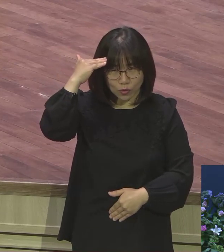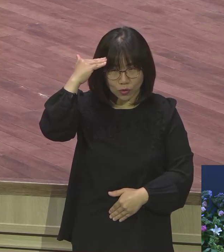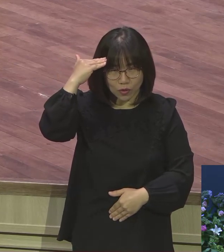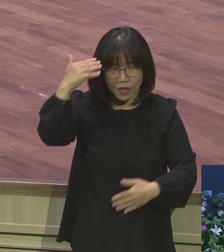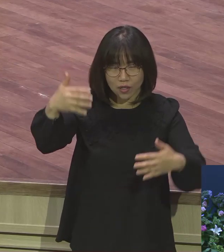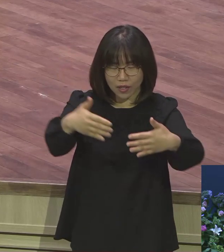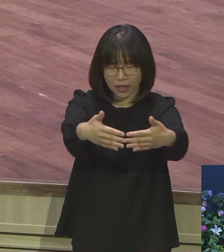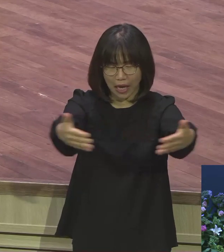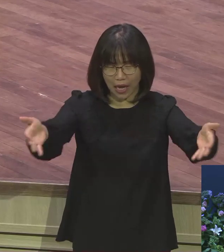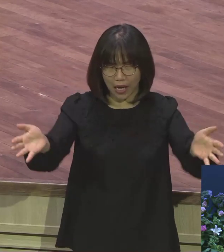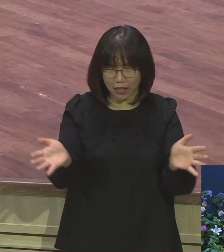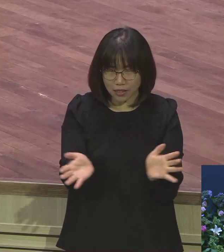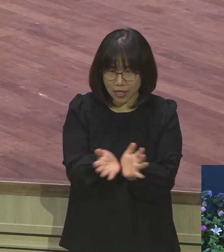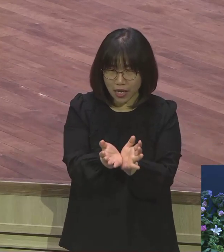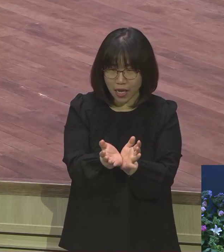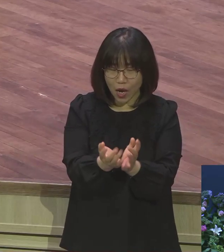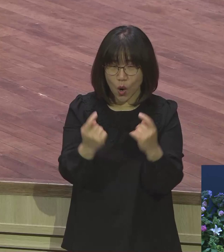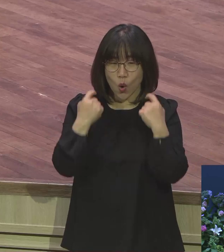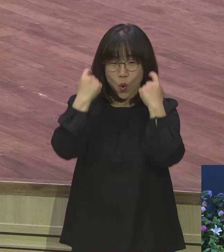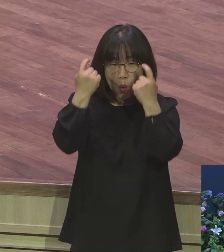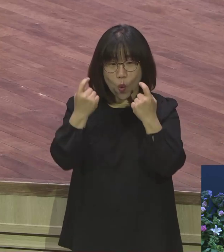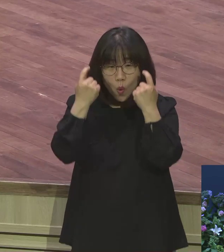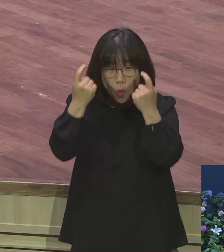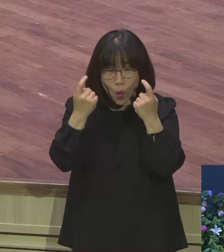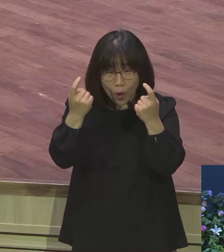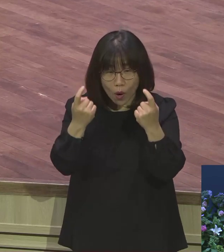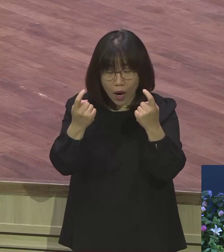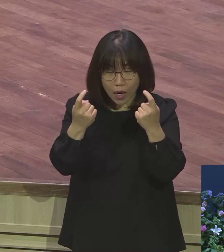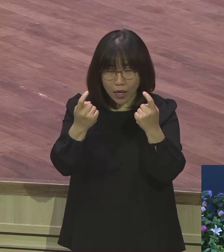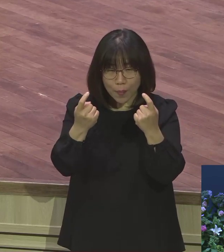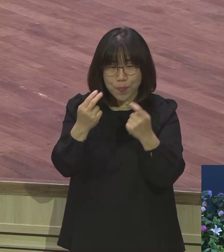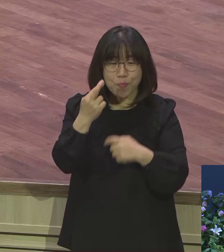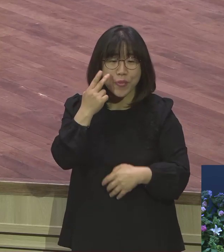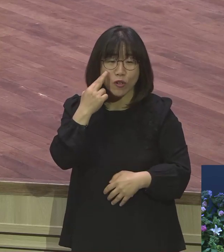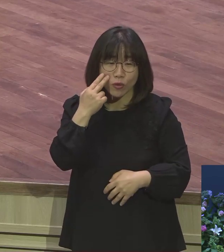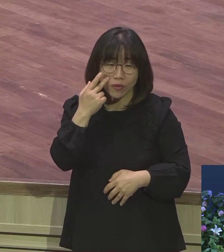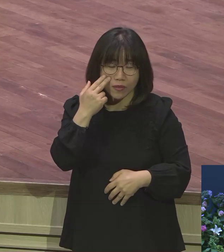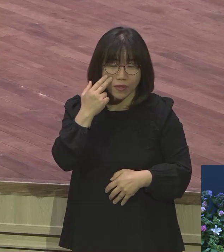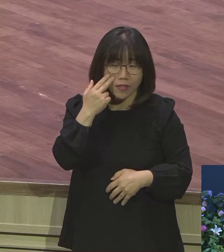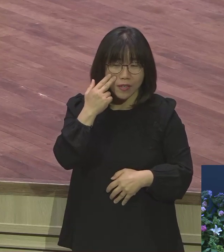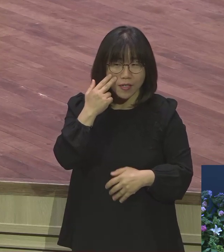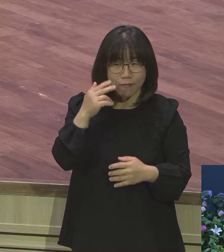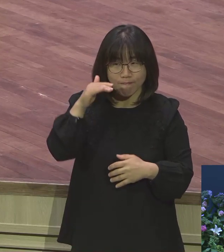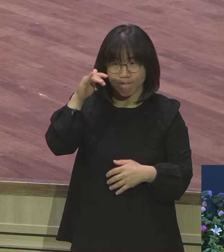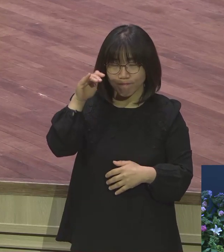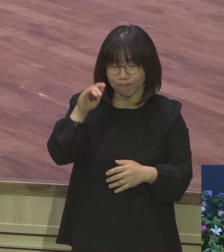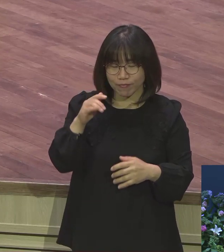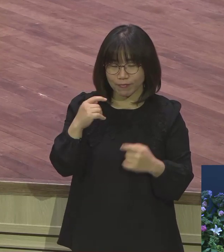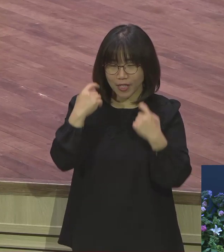미국에 그렇게 여행을 하다 보면 레스토랑에 그렇게 가게 돼요. 식사를 하게 되는데